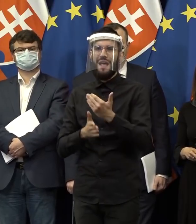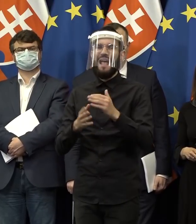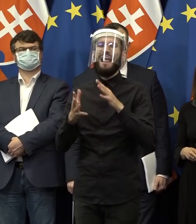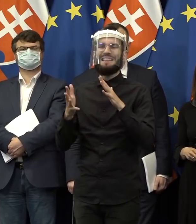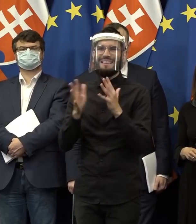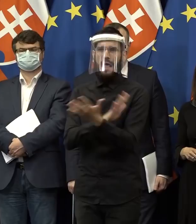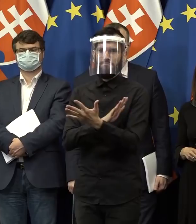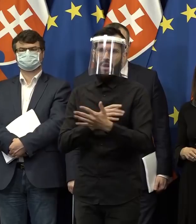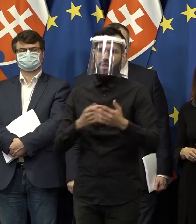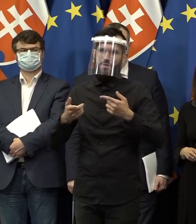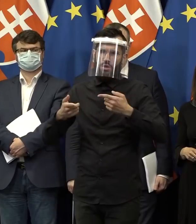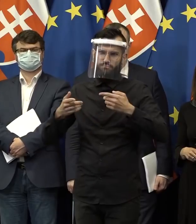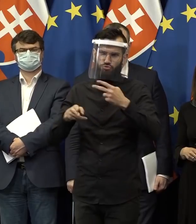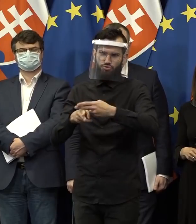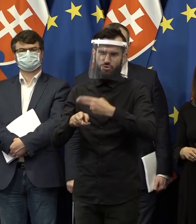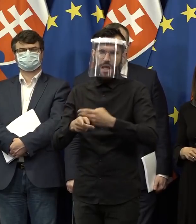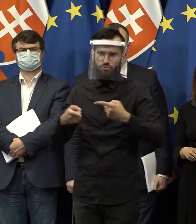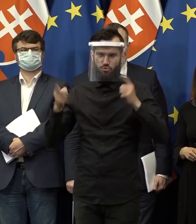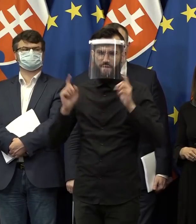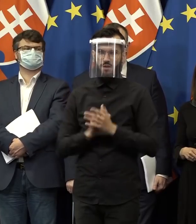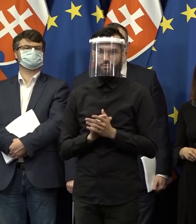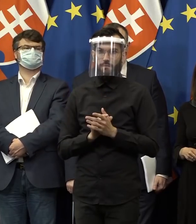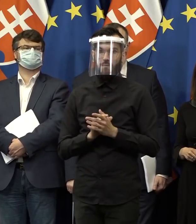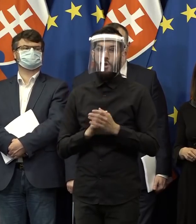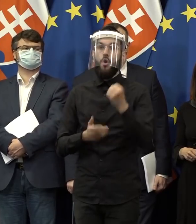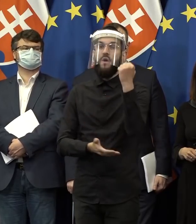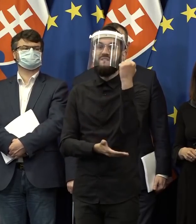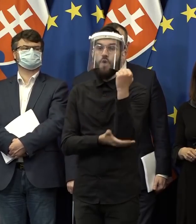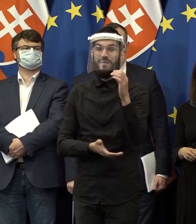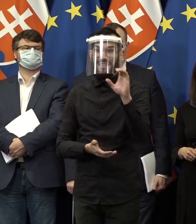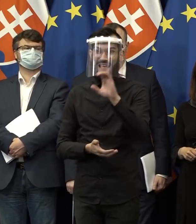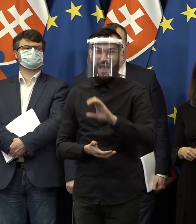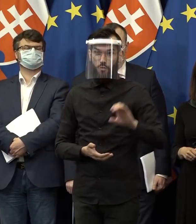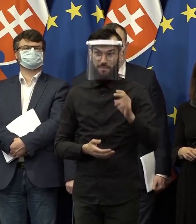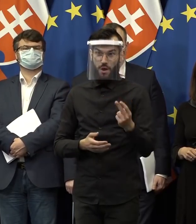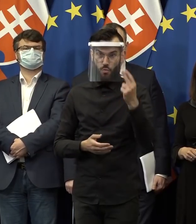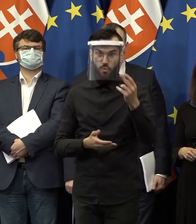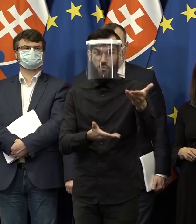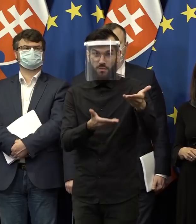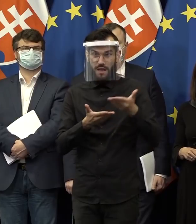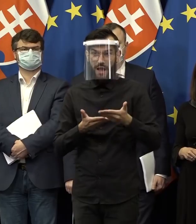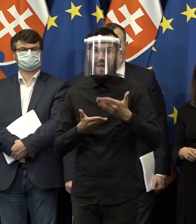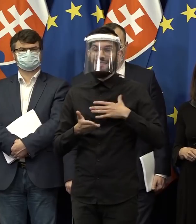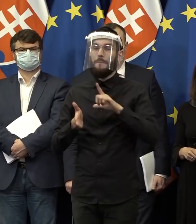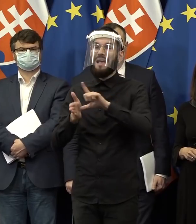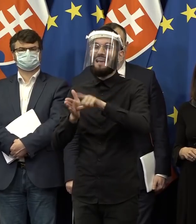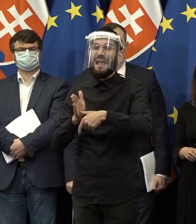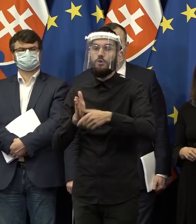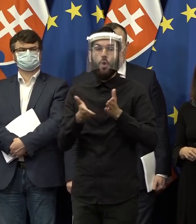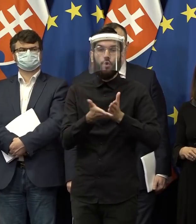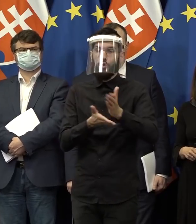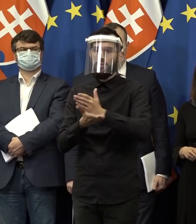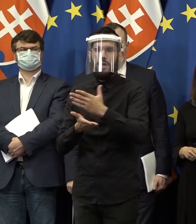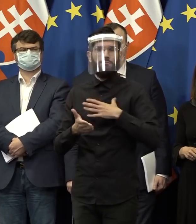transparentnú krajinu. Efektívnym využívaním fondov EU znižíme regionálne rozdiely a zvýšime ochranu životného